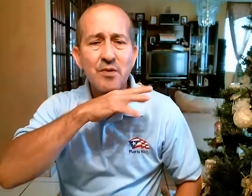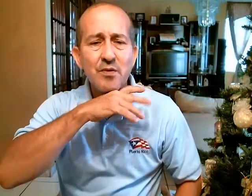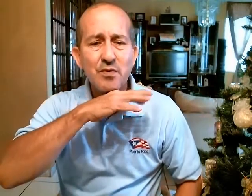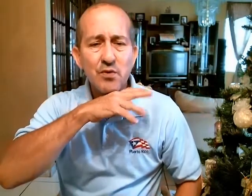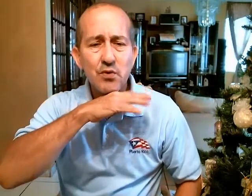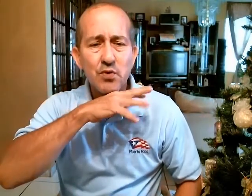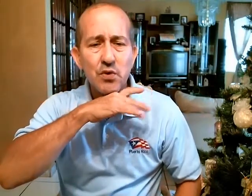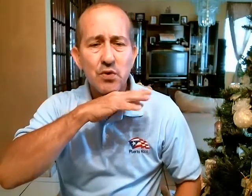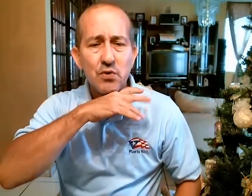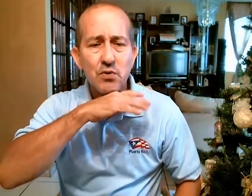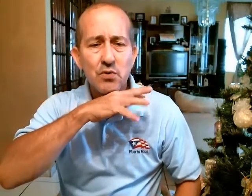Sucio